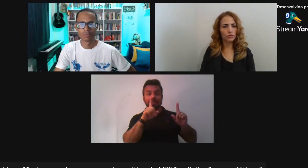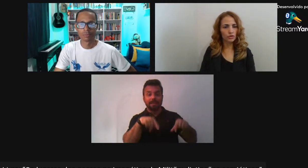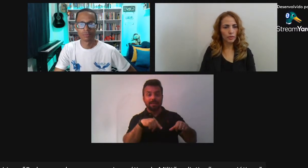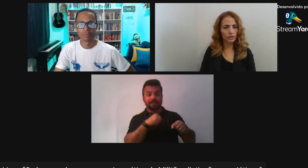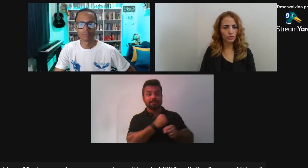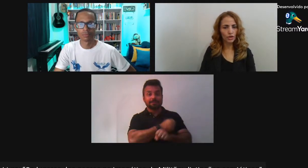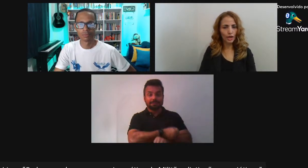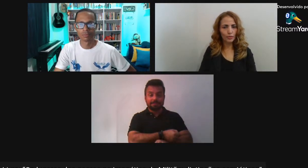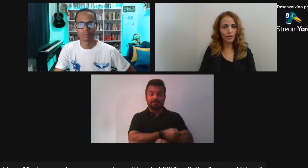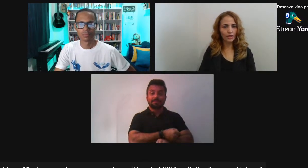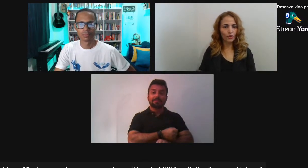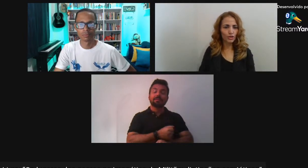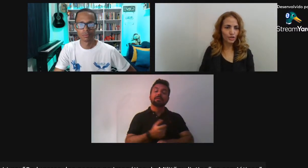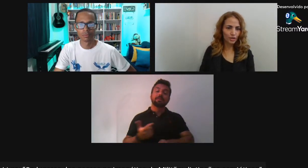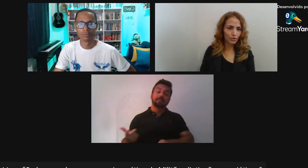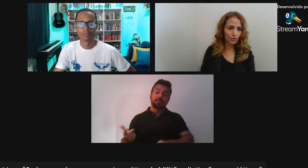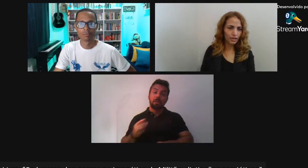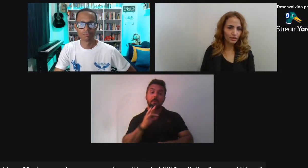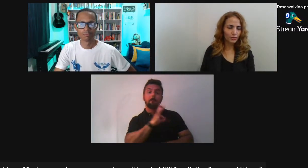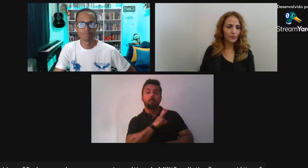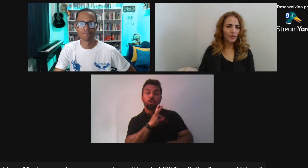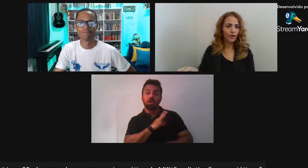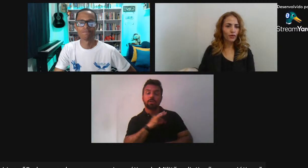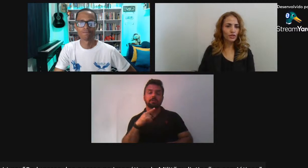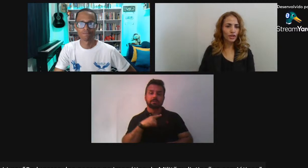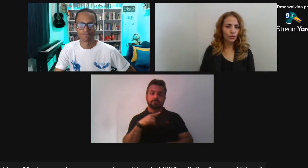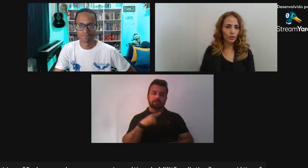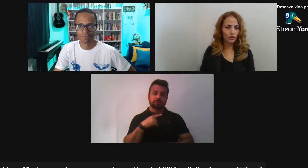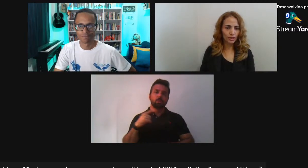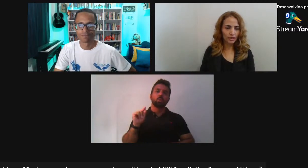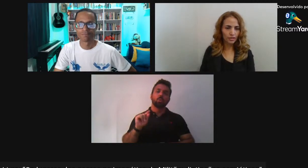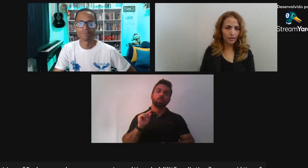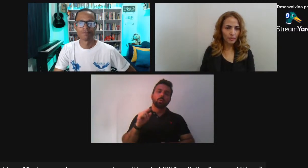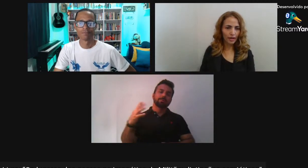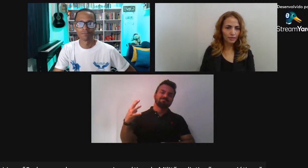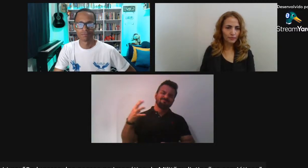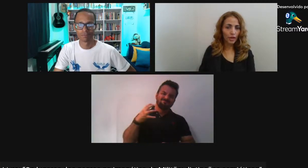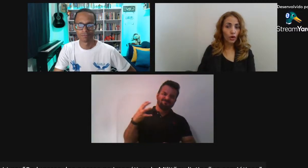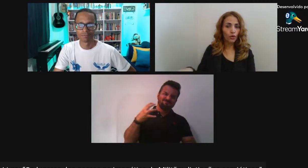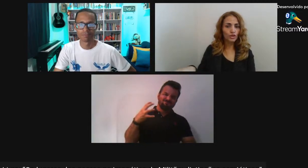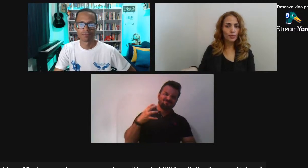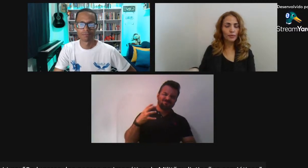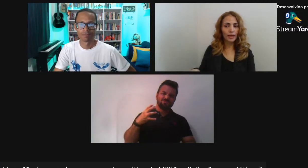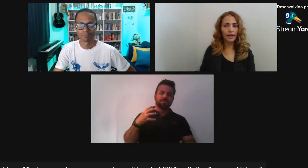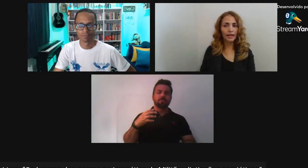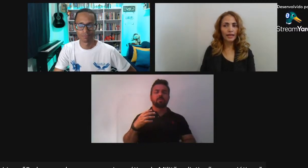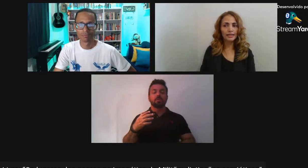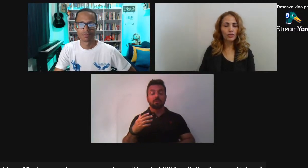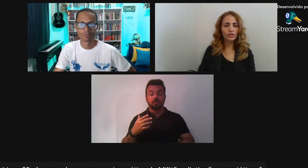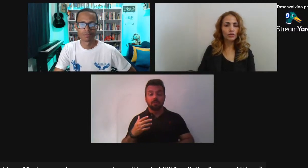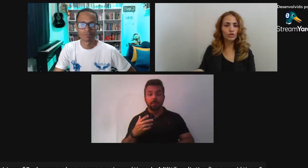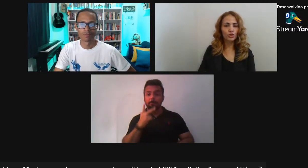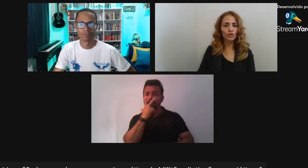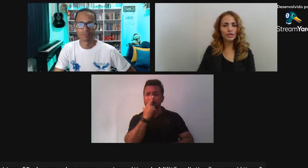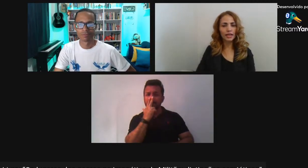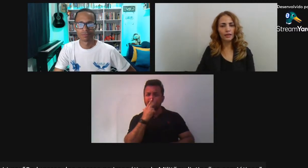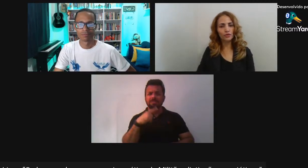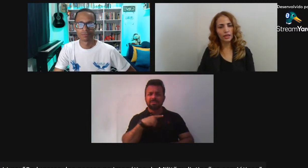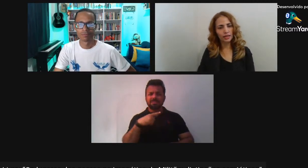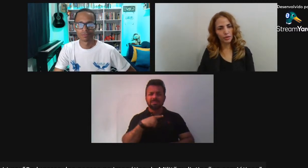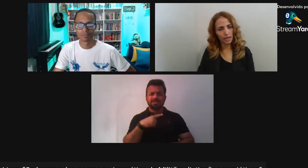Conquistem seus espaços Porque hoje estão estudando Hoje tem oportunidade De trabalho Hoje estão sendo